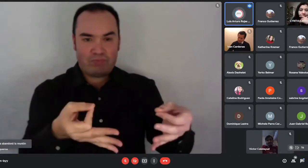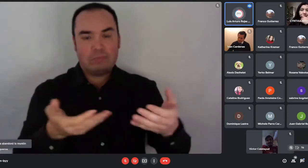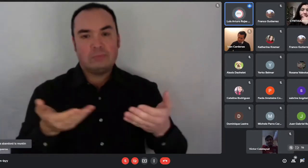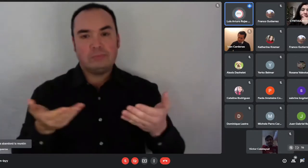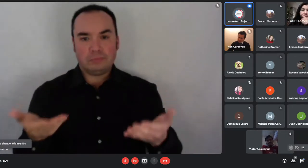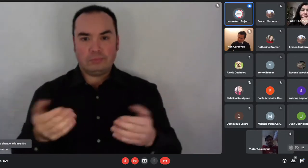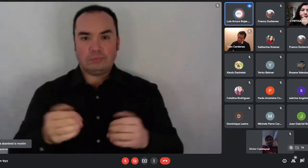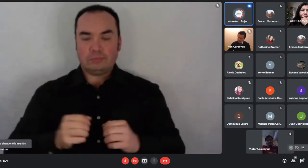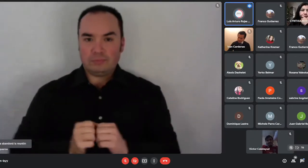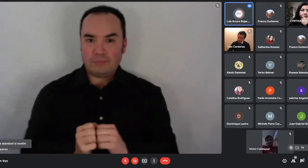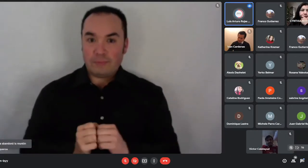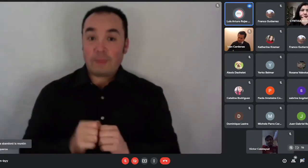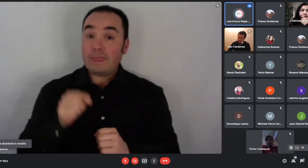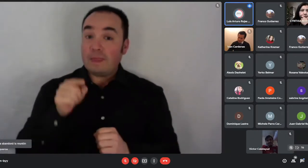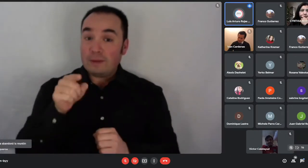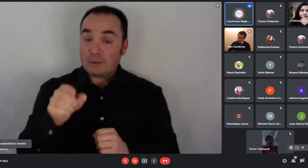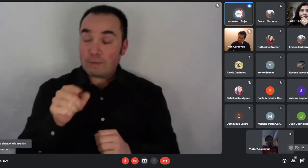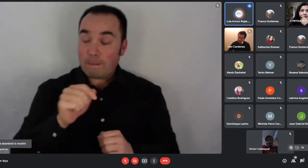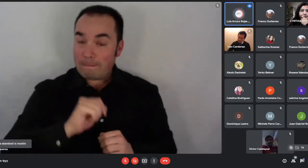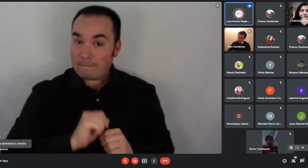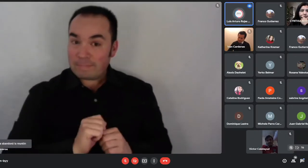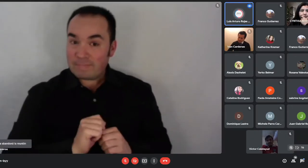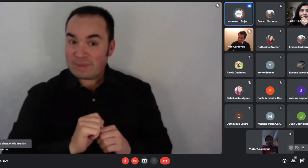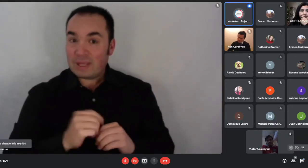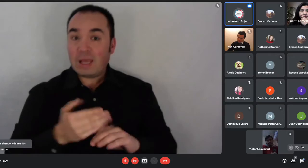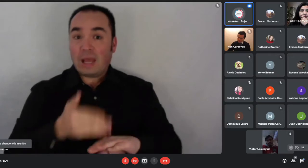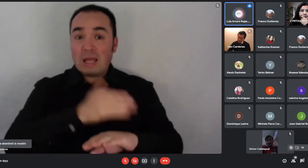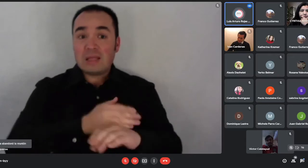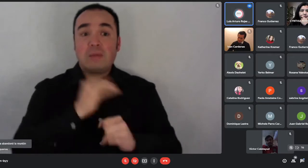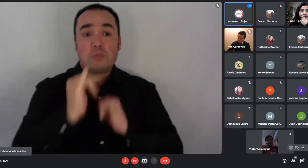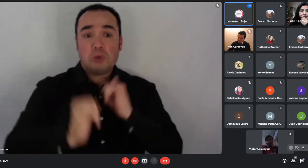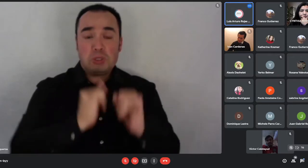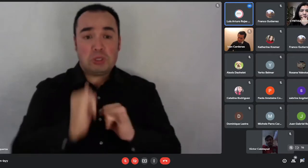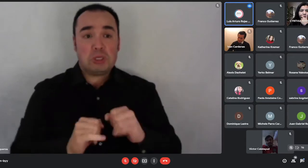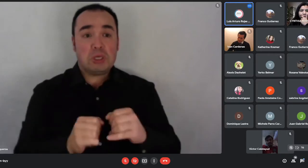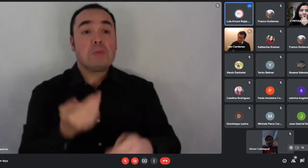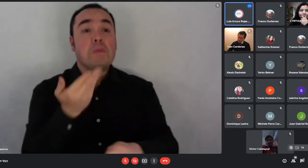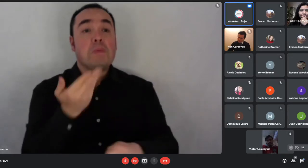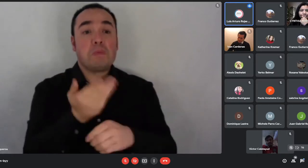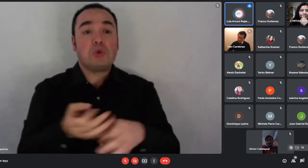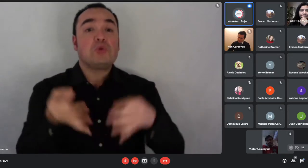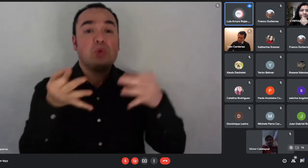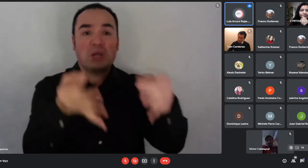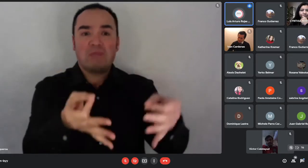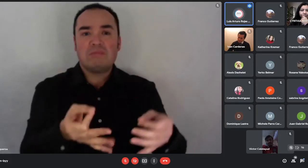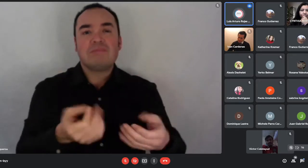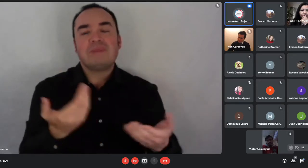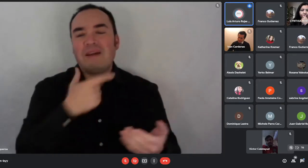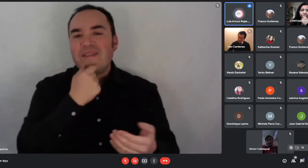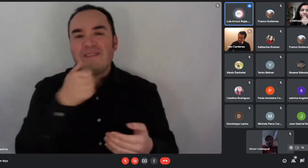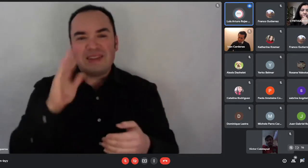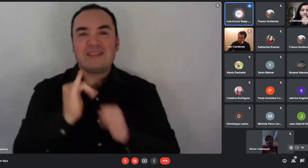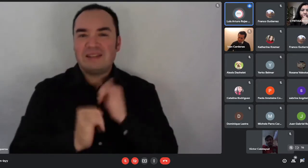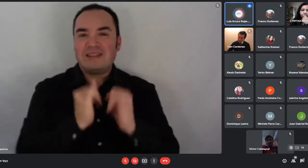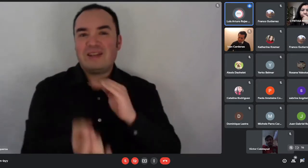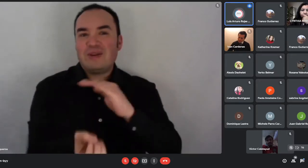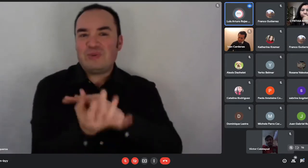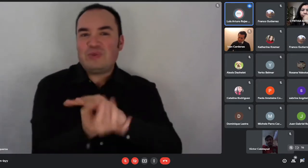100% en línea. ¿Ya? Ha habido una plataforma que se ha dispuesto a través del Mimbo para que se hagan estas postulaciones.